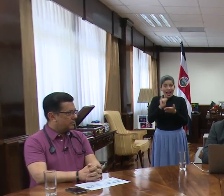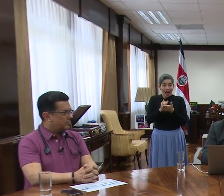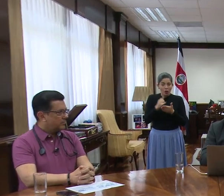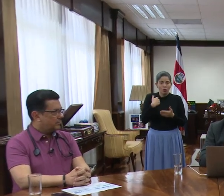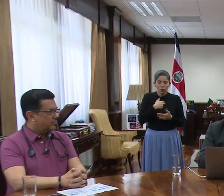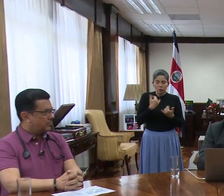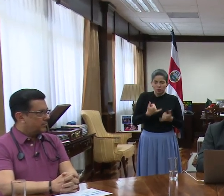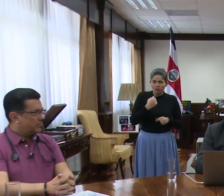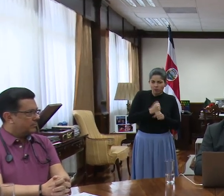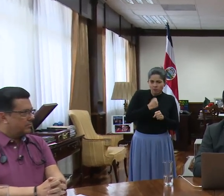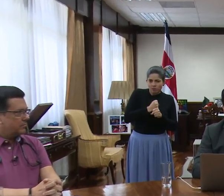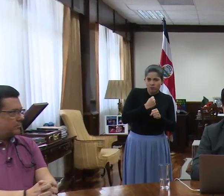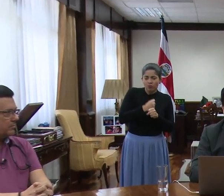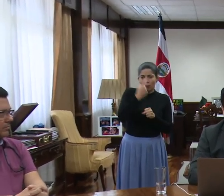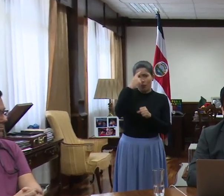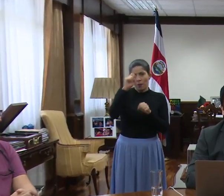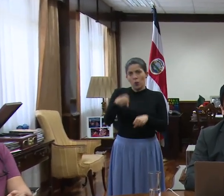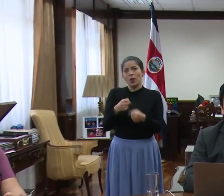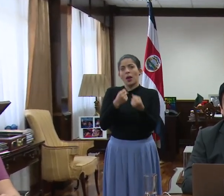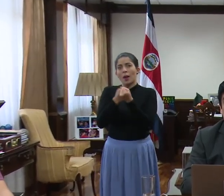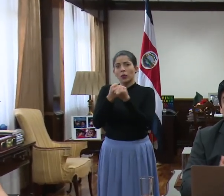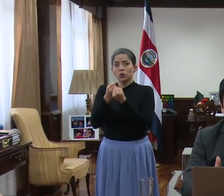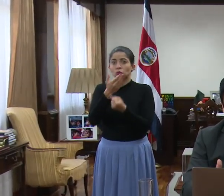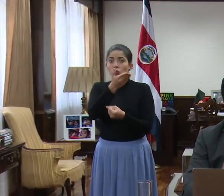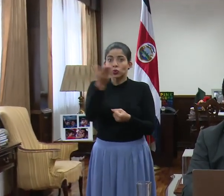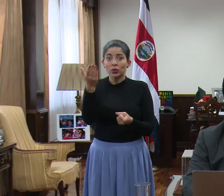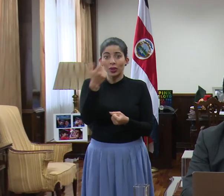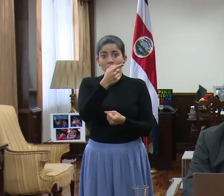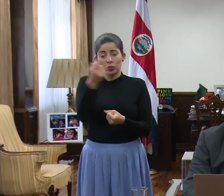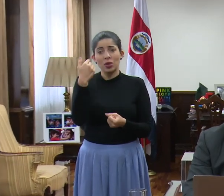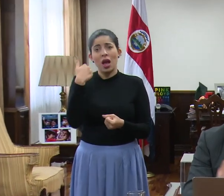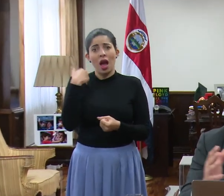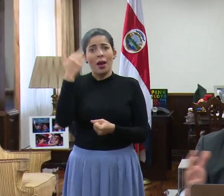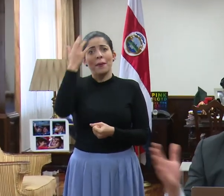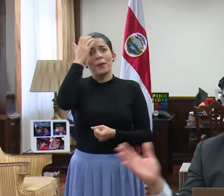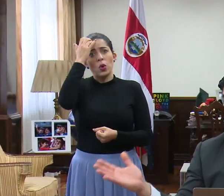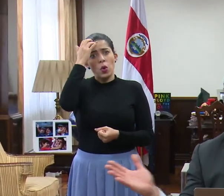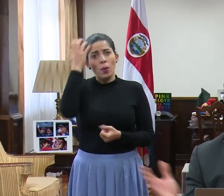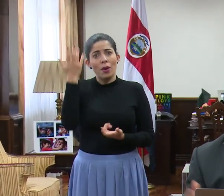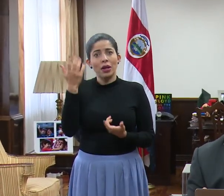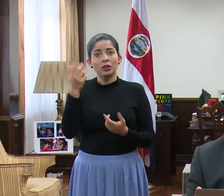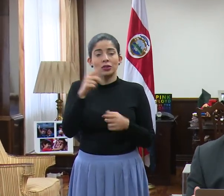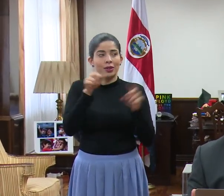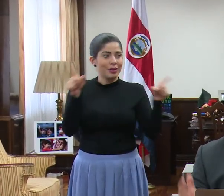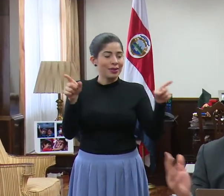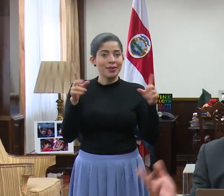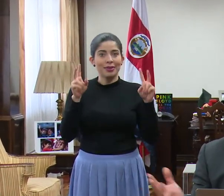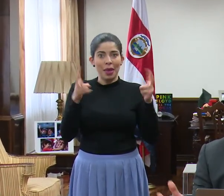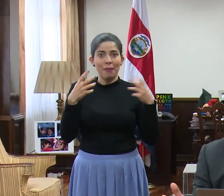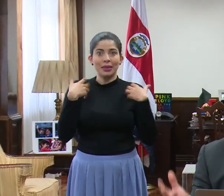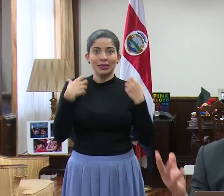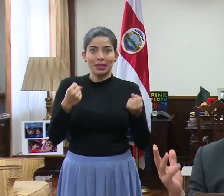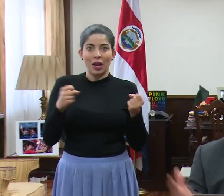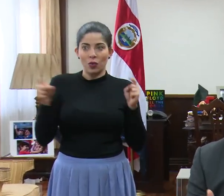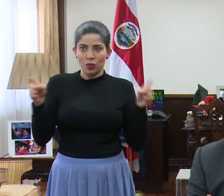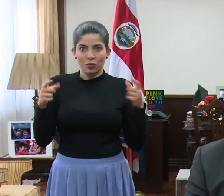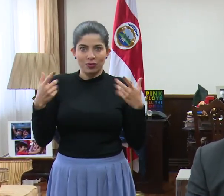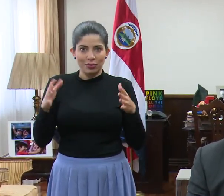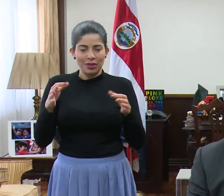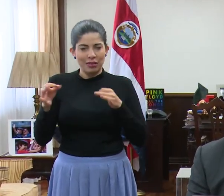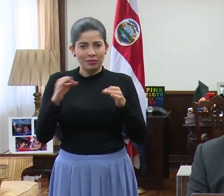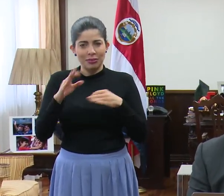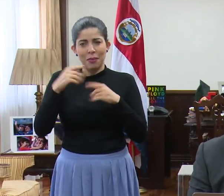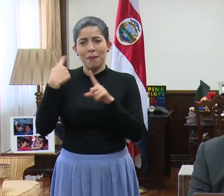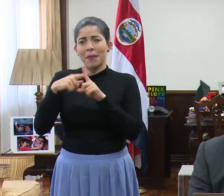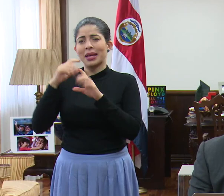estamos trabajando para poder apoyarnos a ustedes que tienen sus preocupaciones, tanto en lo sanitario, lo que están haciendo los caballeros y todos los